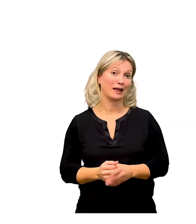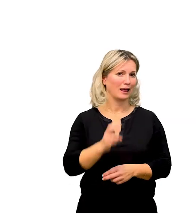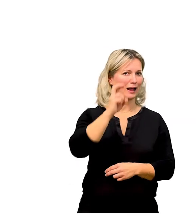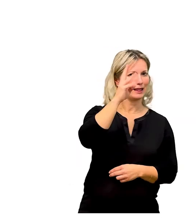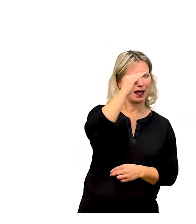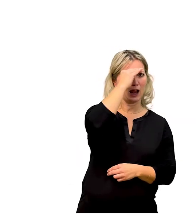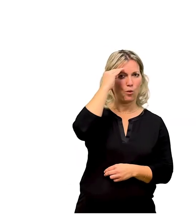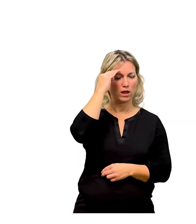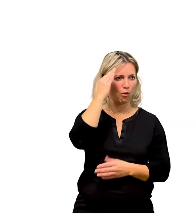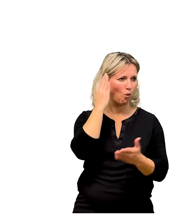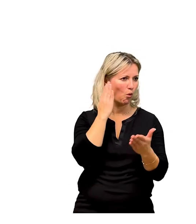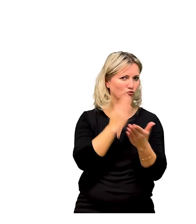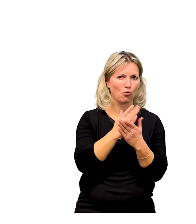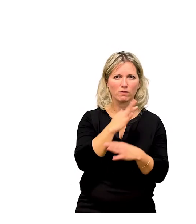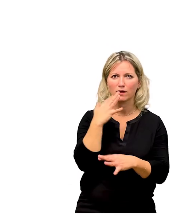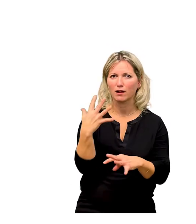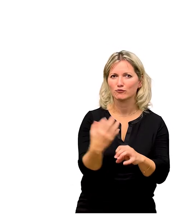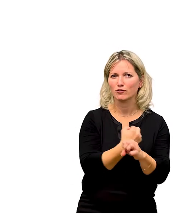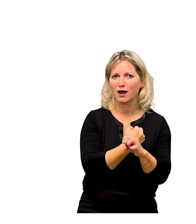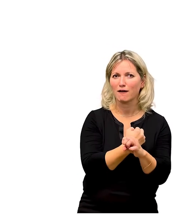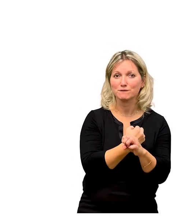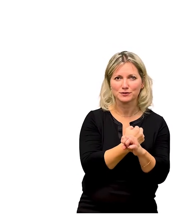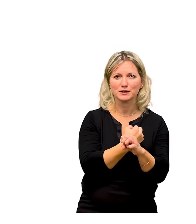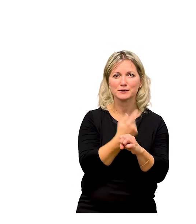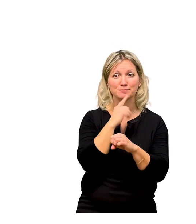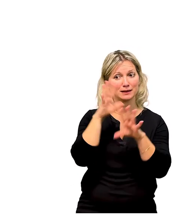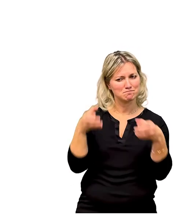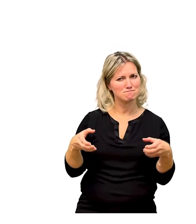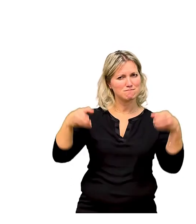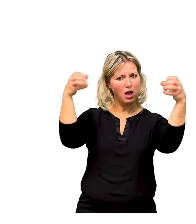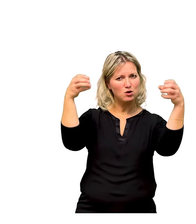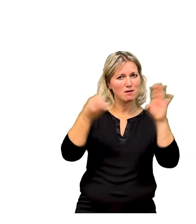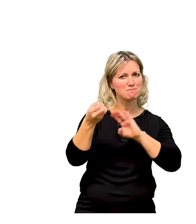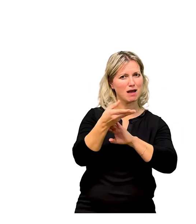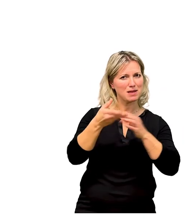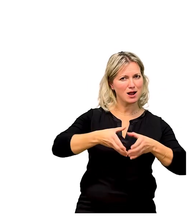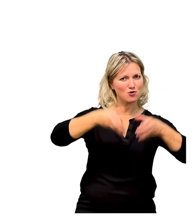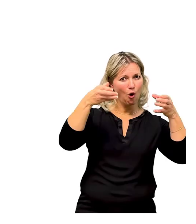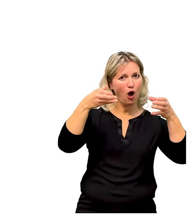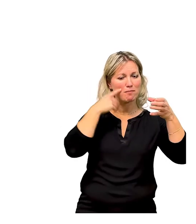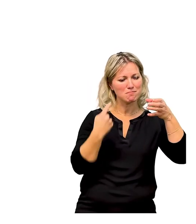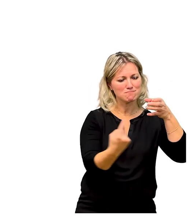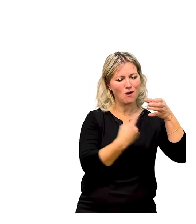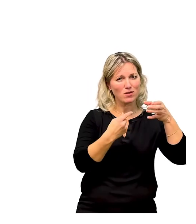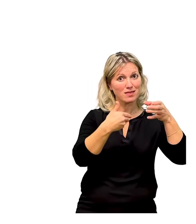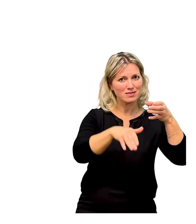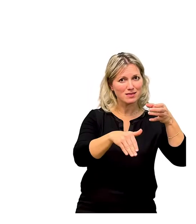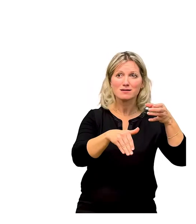Inzwischen sind Linda und Luan schon ziemlich weit gekommen. Zuerst befestigen sie zwei alte Papierkörbe ohne Boden an zwei Bäumen.